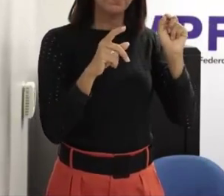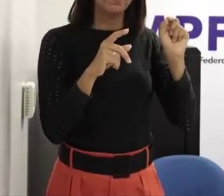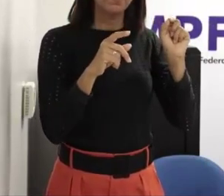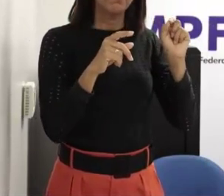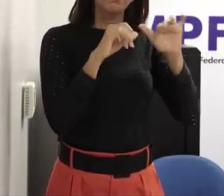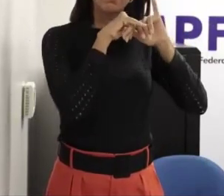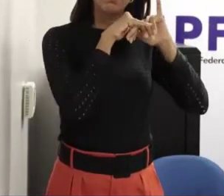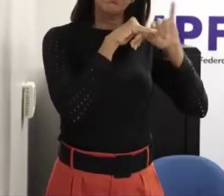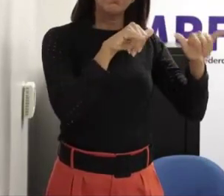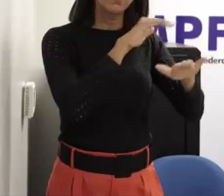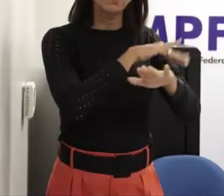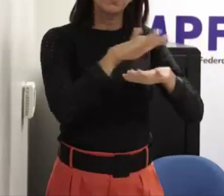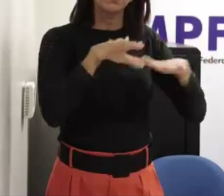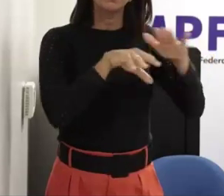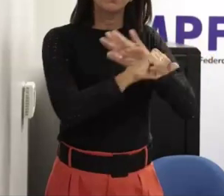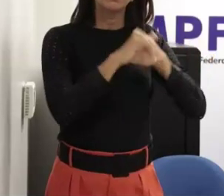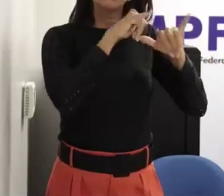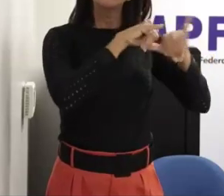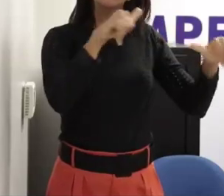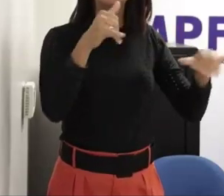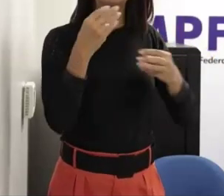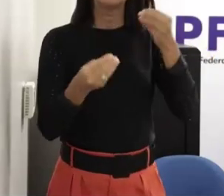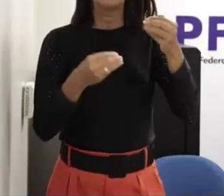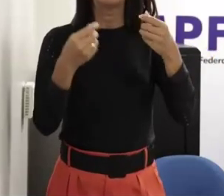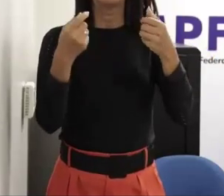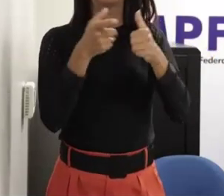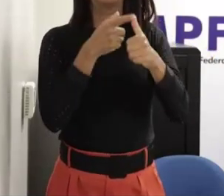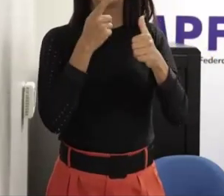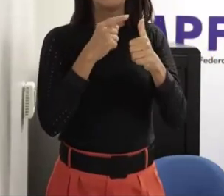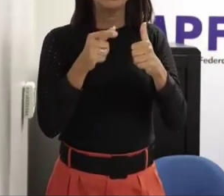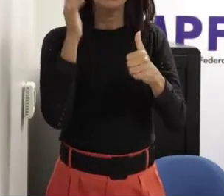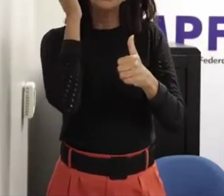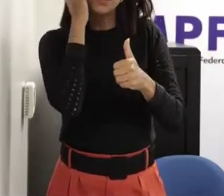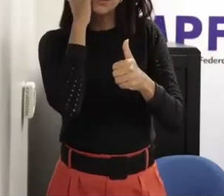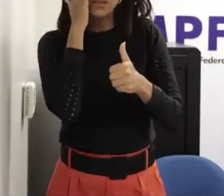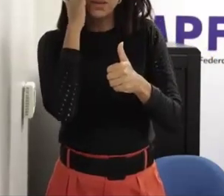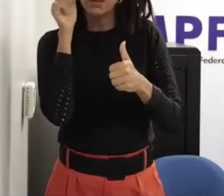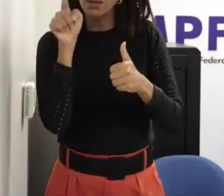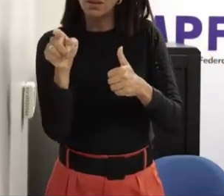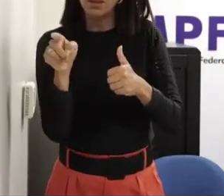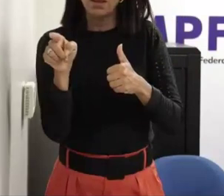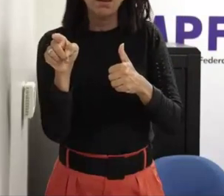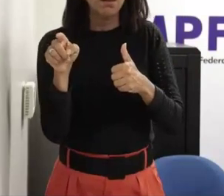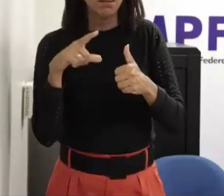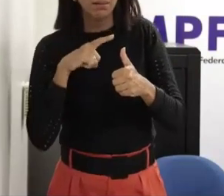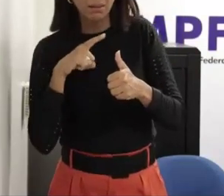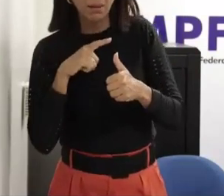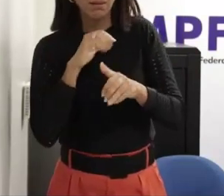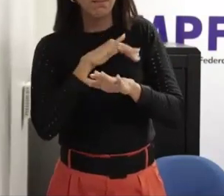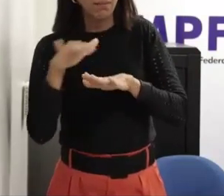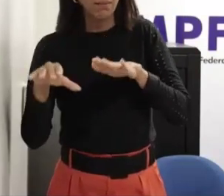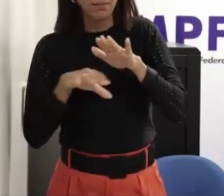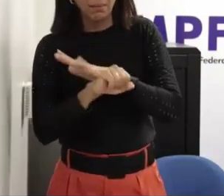desde a manhã para haver denúncia é preciso haver conhecimento né nós precisamos saber que determinados atos